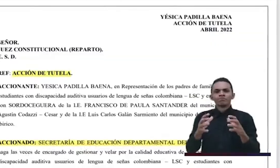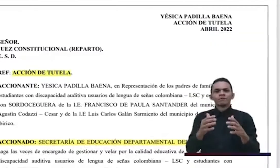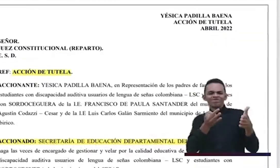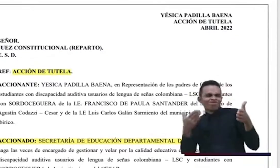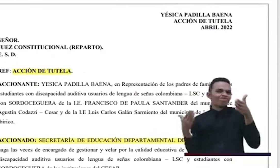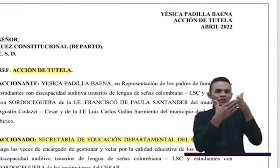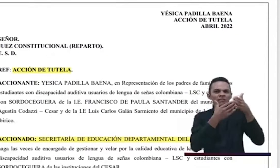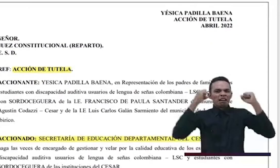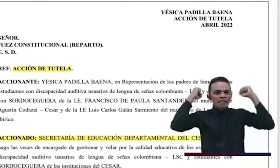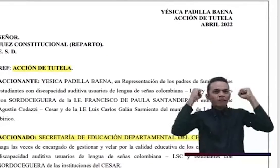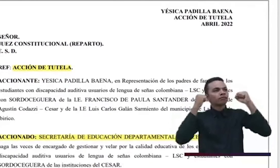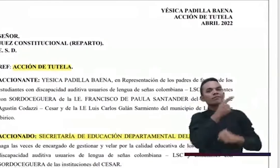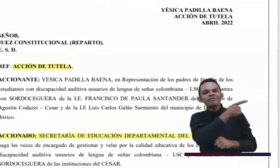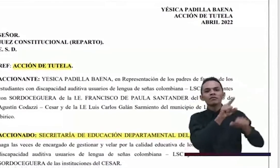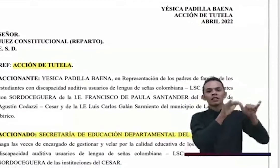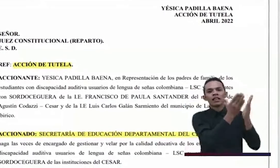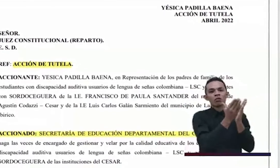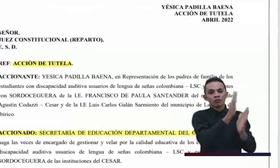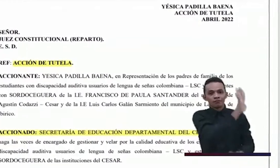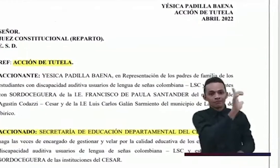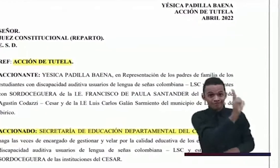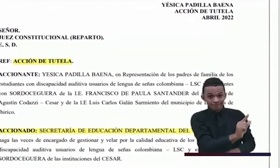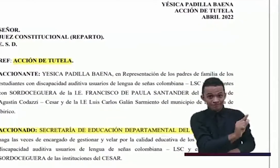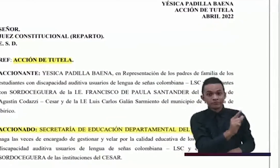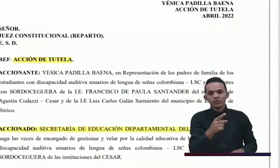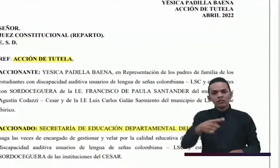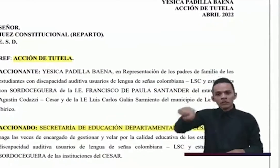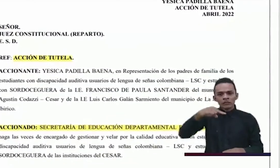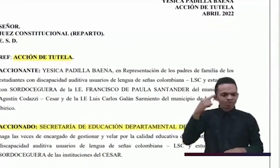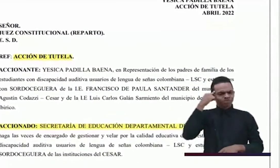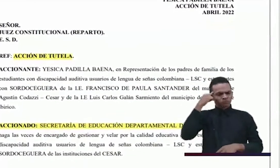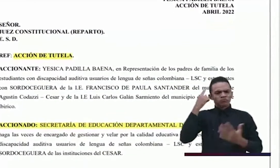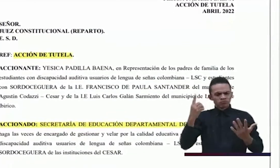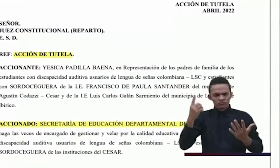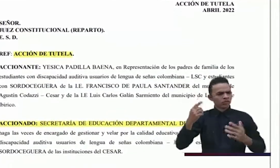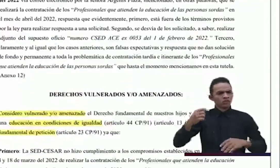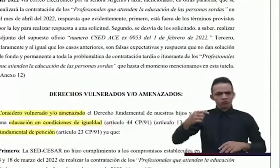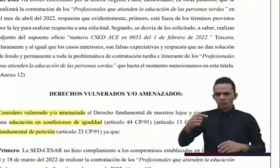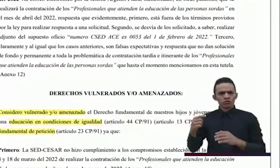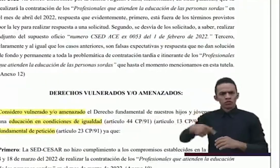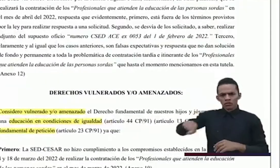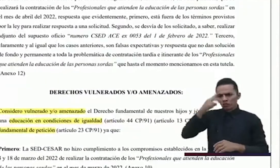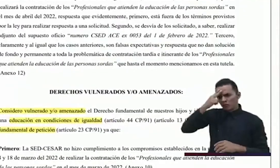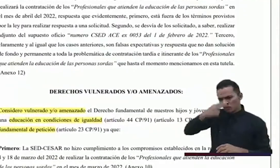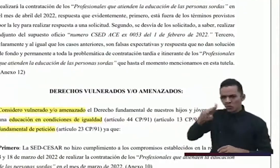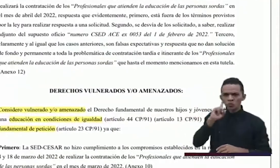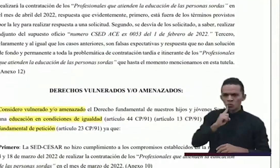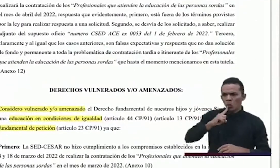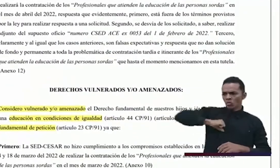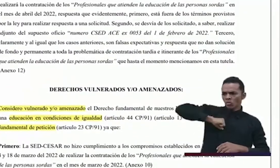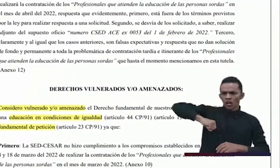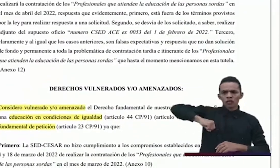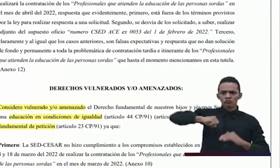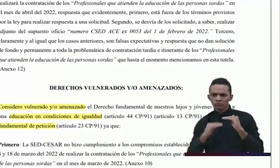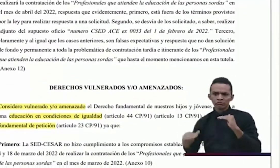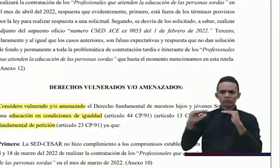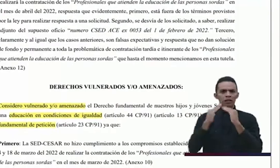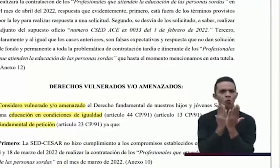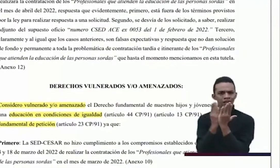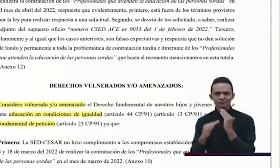tutela y protestas en contra de la Secretaría de Educación Departamental de Cesar, pues consideran se ha vulnerado el derecho fundamental de sus hijos